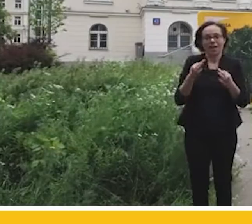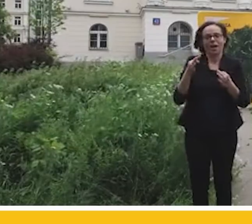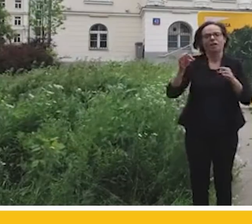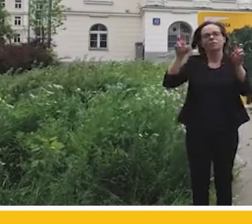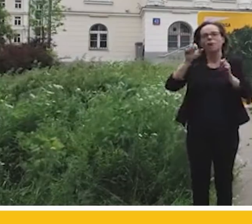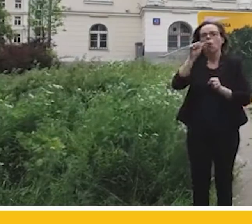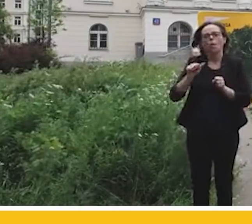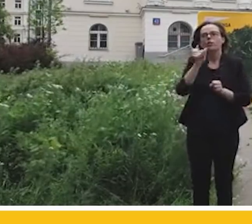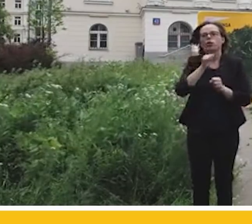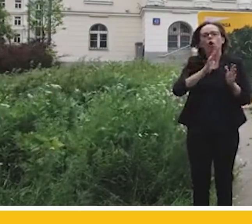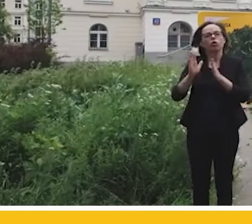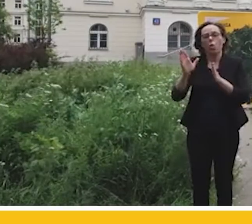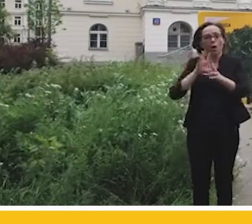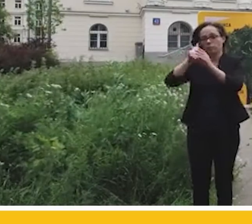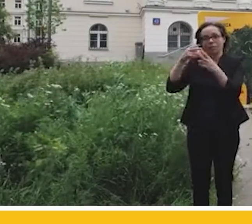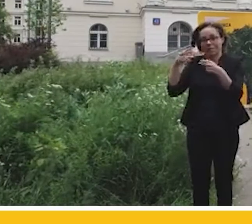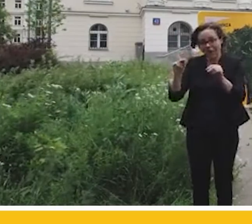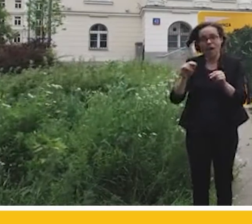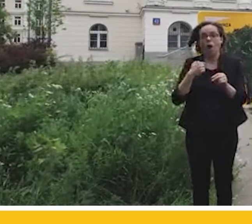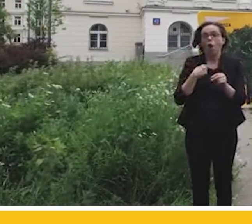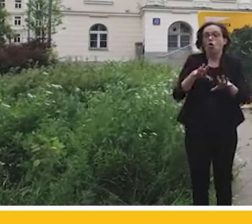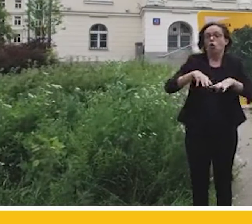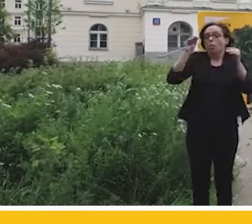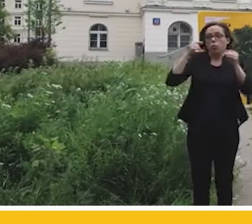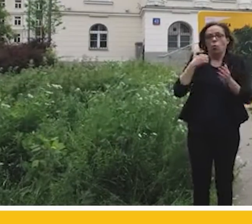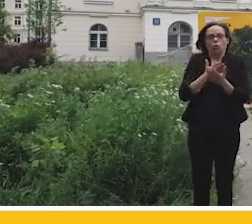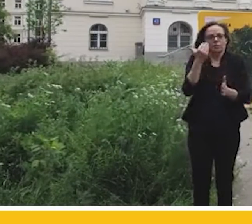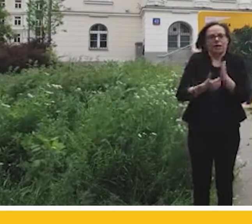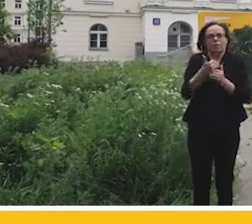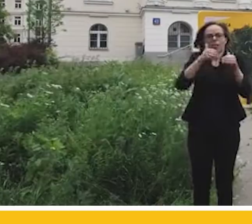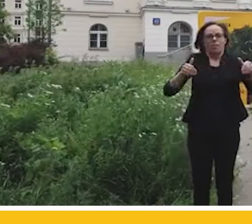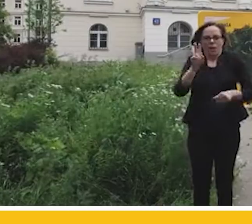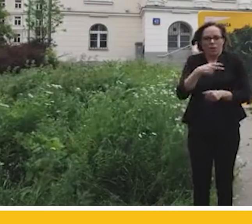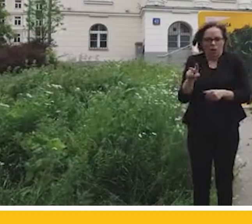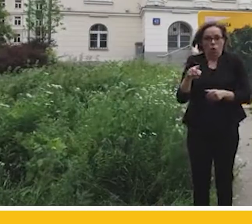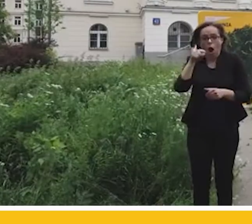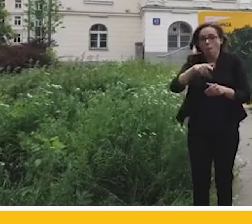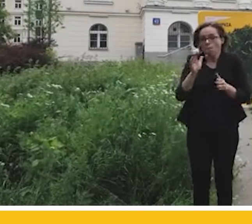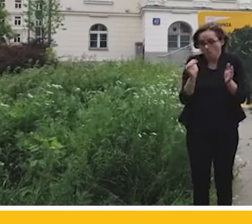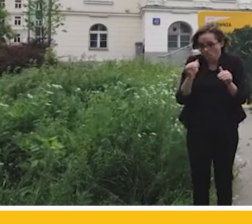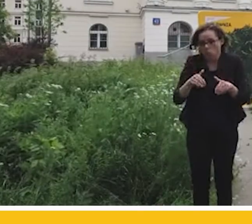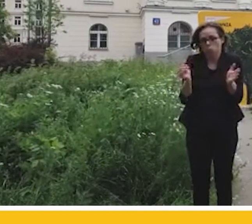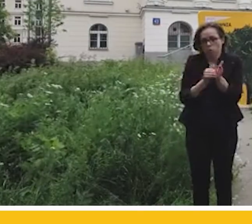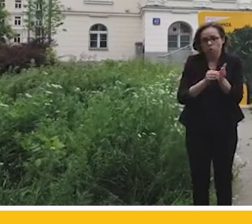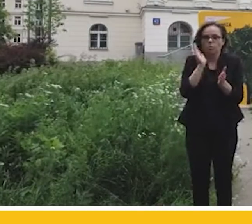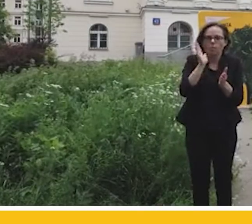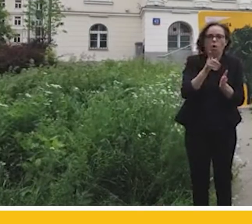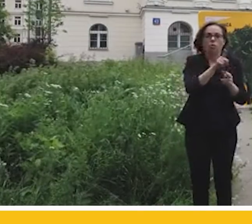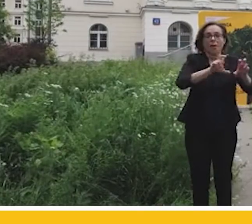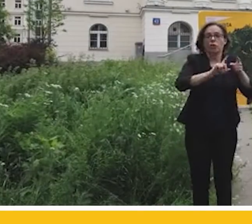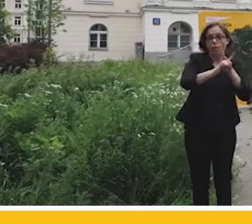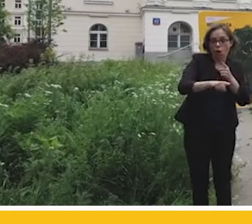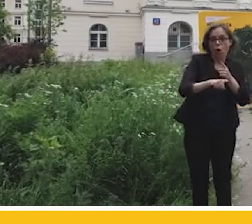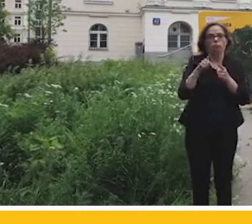wejściu stracimy miliard euro, który moglibyśmy mieć choćby na sensowne projekty, które pozwolą ludziom znaleźć pracę po kryzysie.